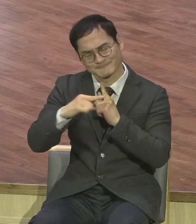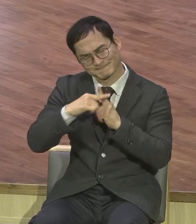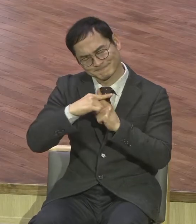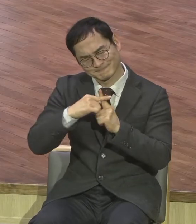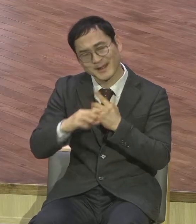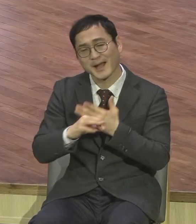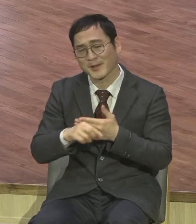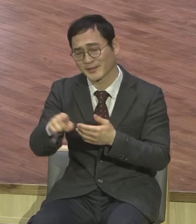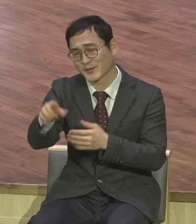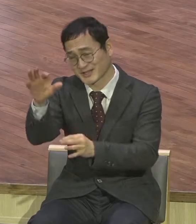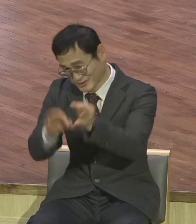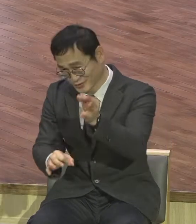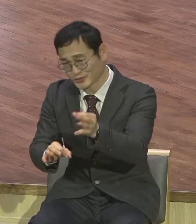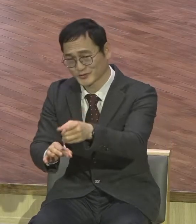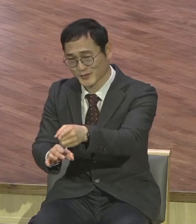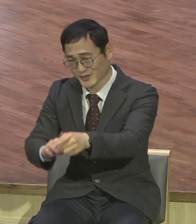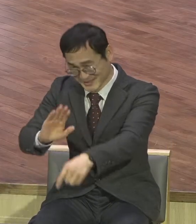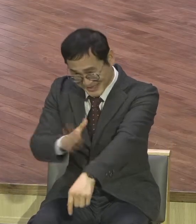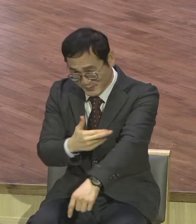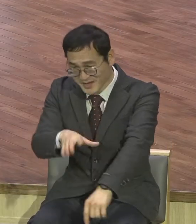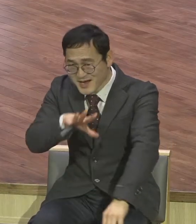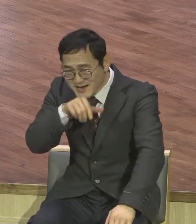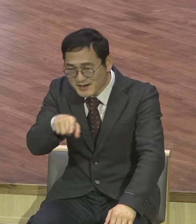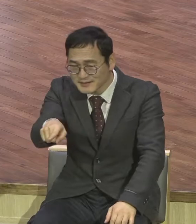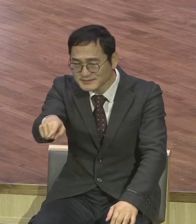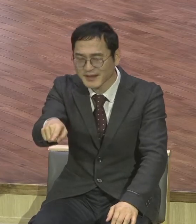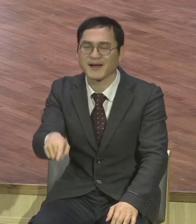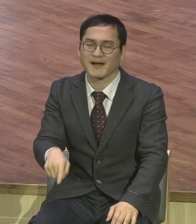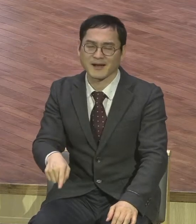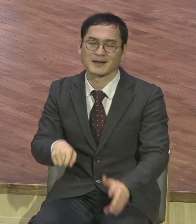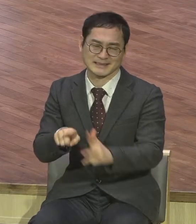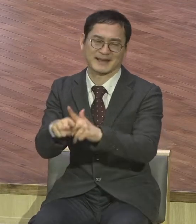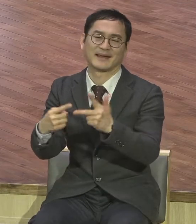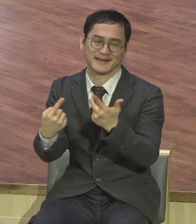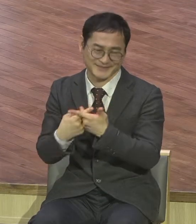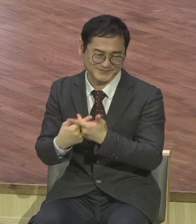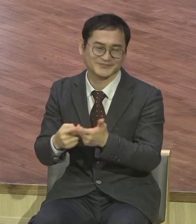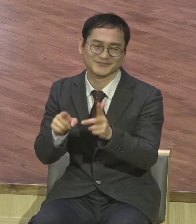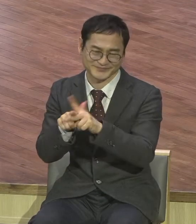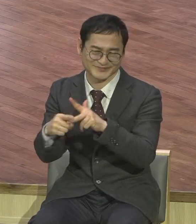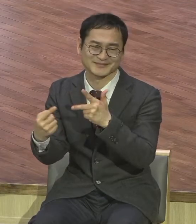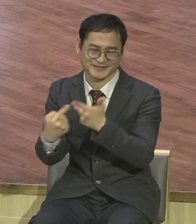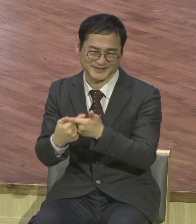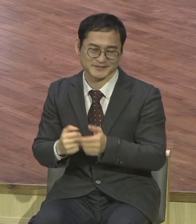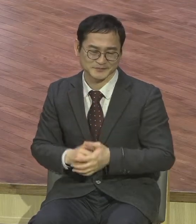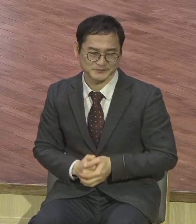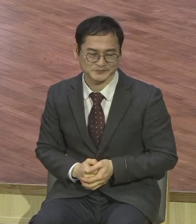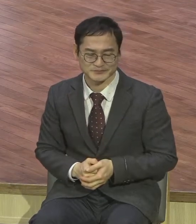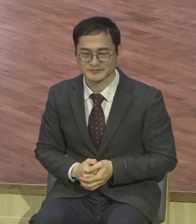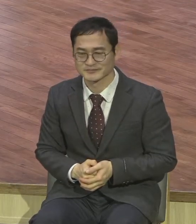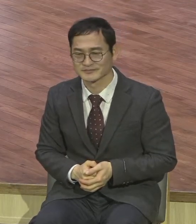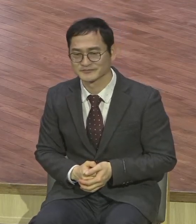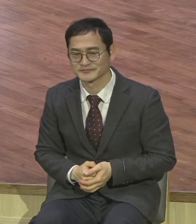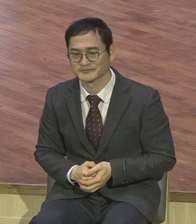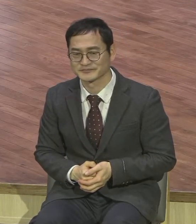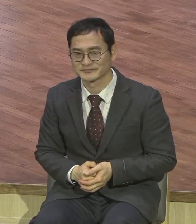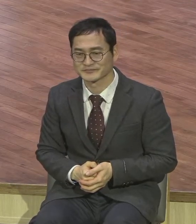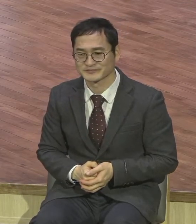그럴 수 있죠 그래서 그리스도가 필요한 거 아닙니까 저렇게 불안정한 보금이 있기 때문에 저분이 교회에 나왔고